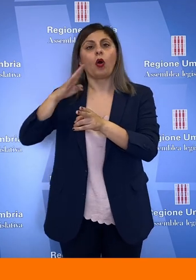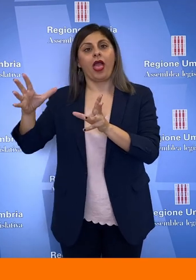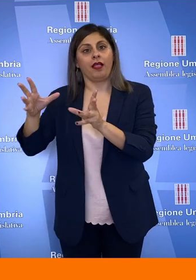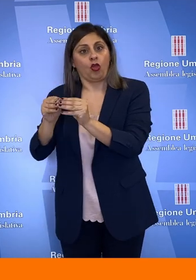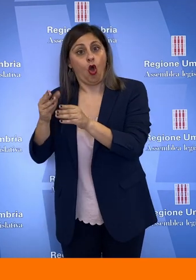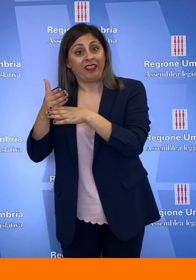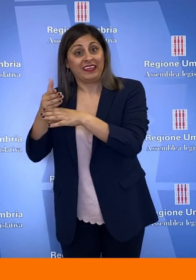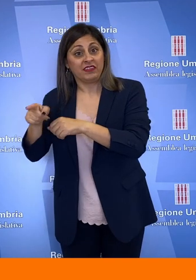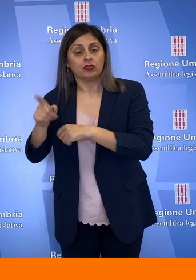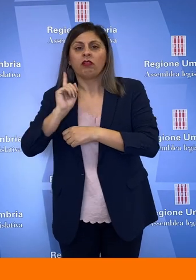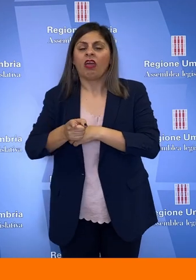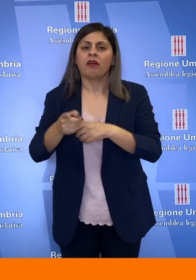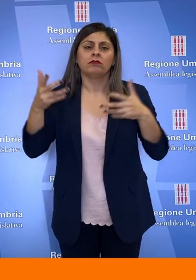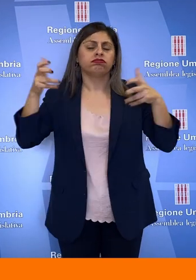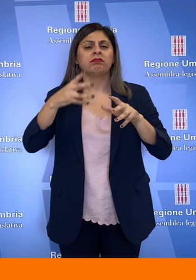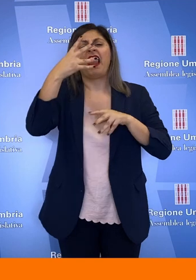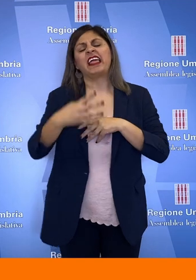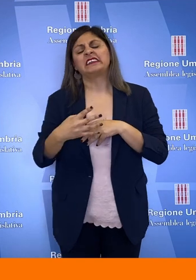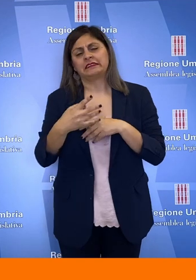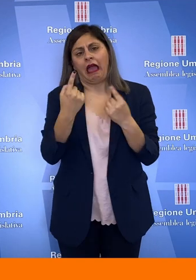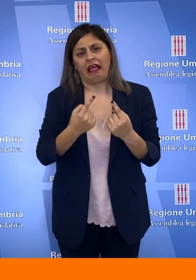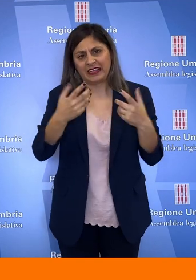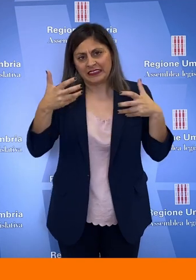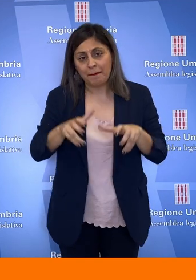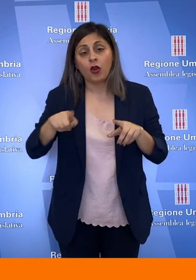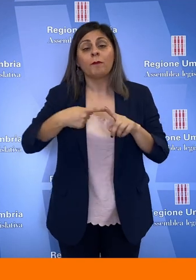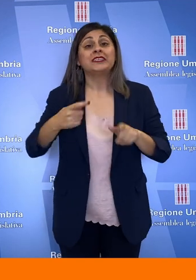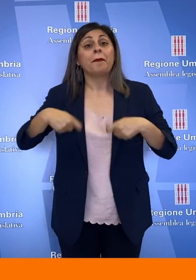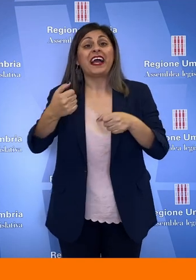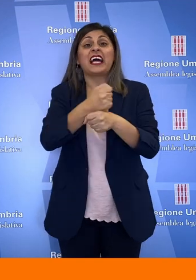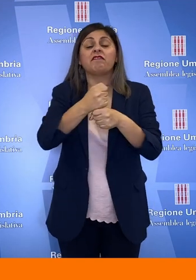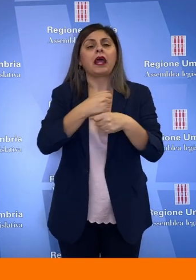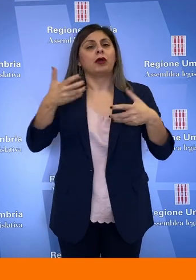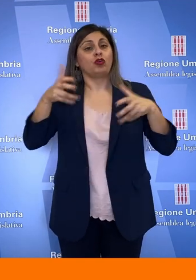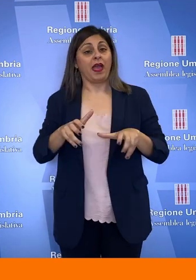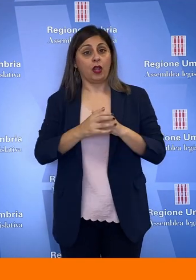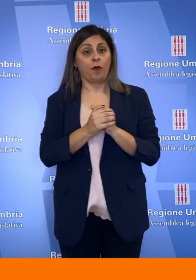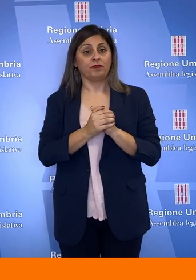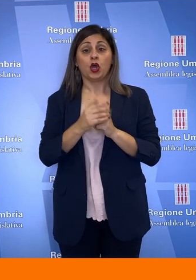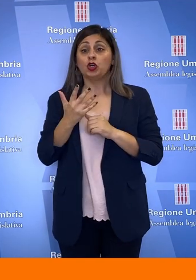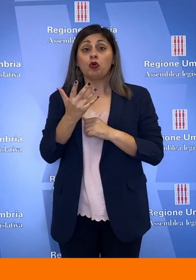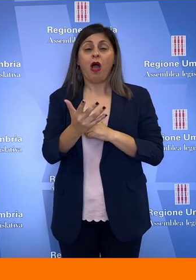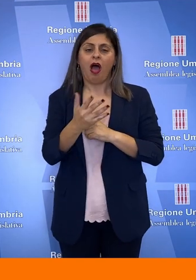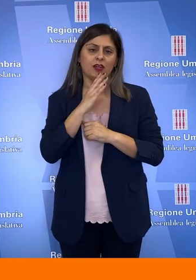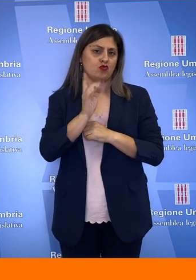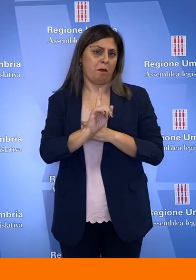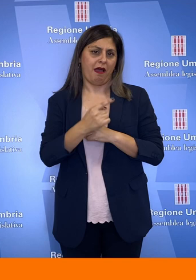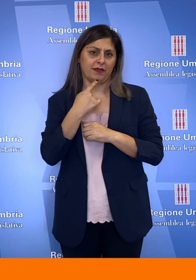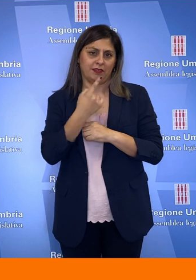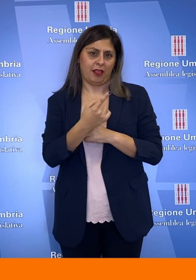Dovranno essere ridotte le liste di attesa e ridotta la spesa farmaceutica. Non bastano cinque anni, ha concluso Donatella Tesei, per